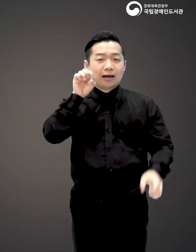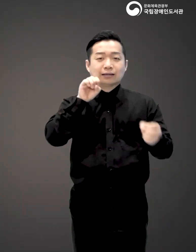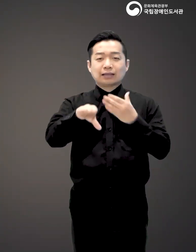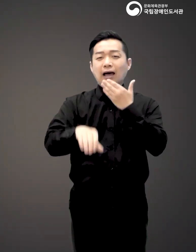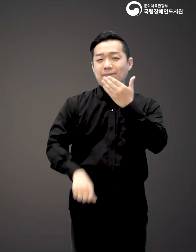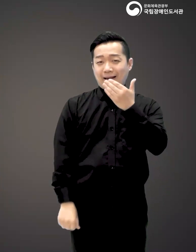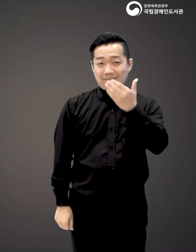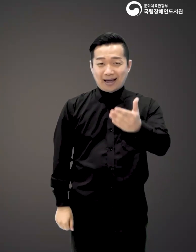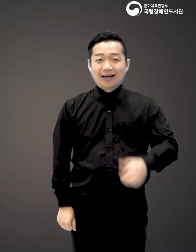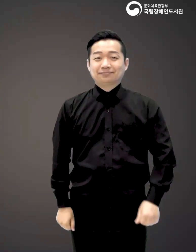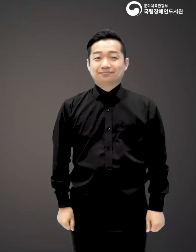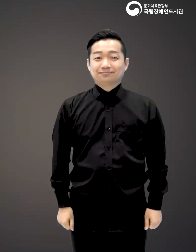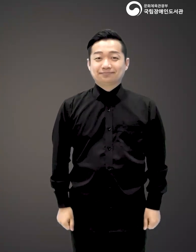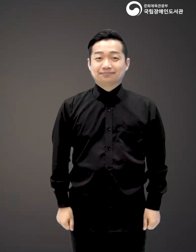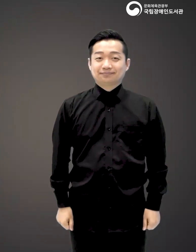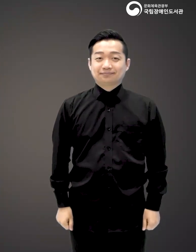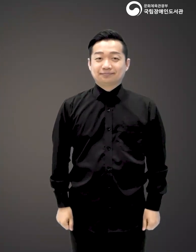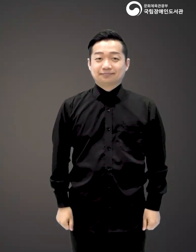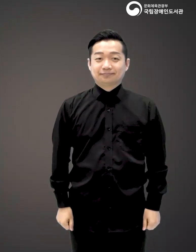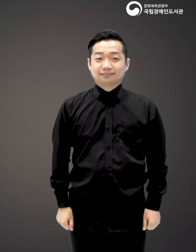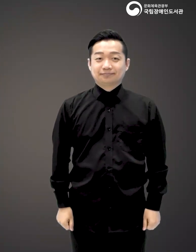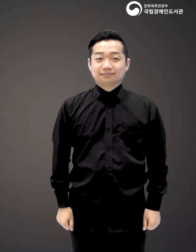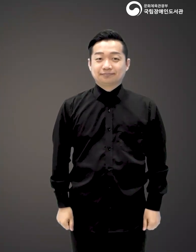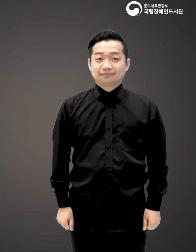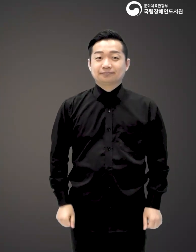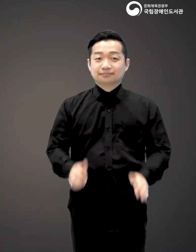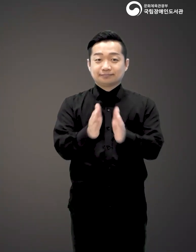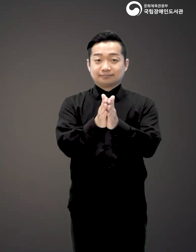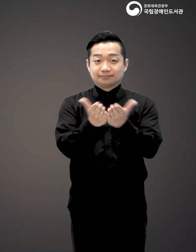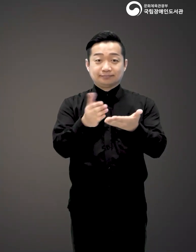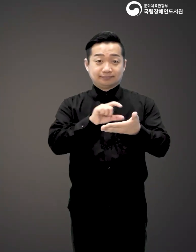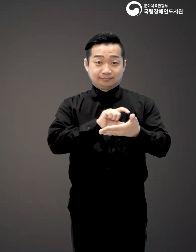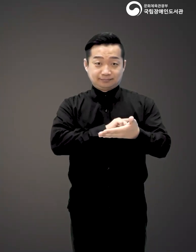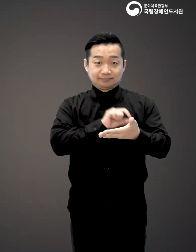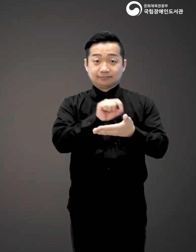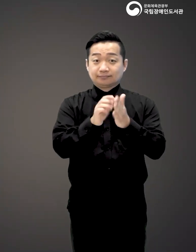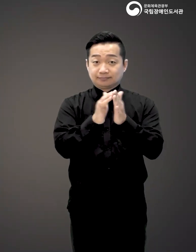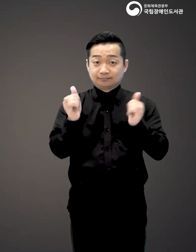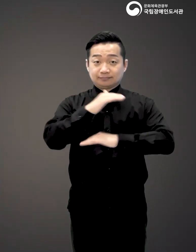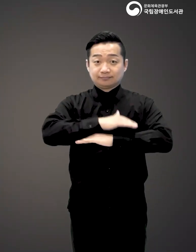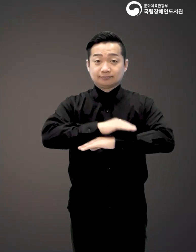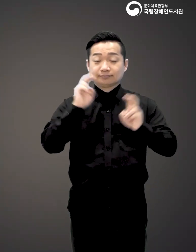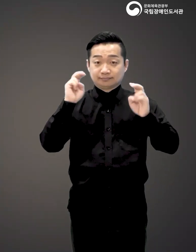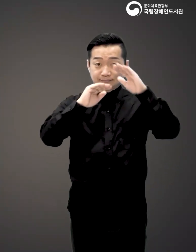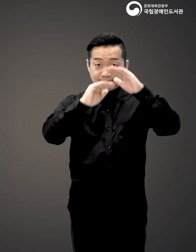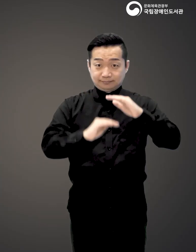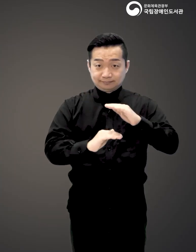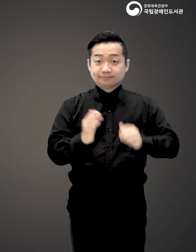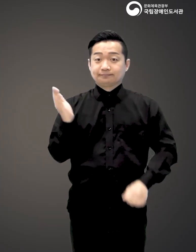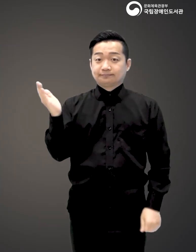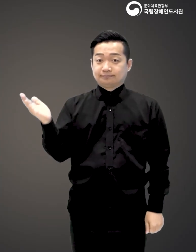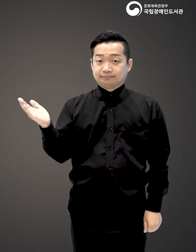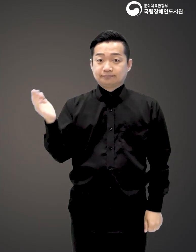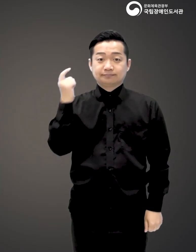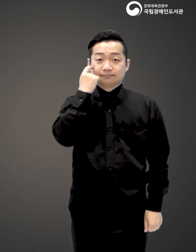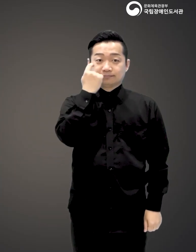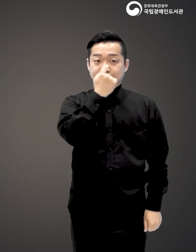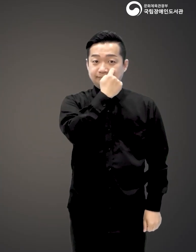해답이 나올지도 모르니까요. 도서명 도서명 숨은 붙어있으니 살아야겠고